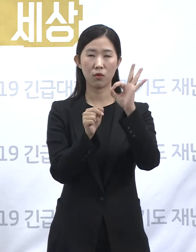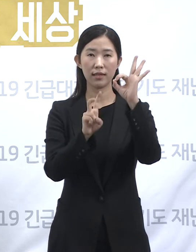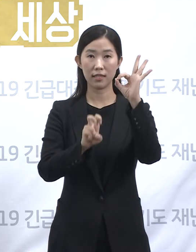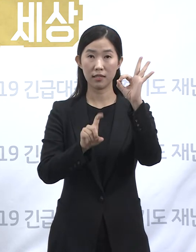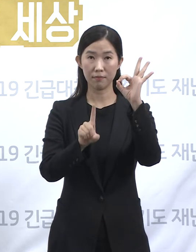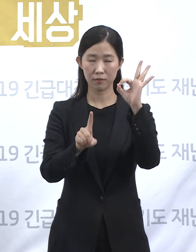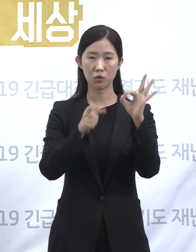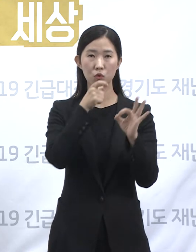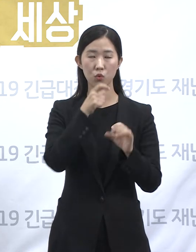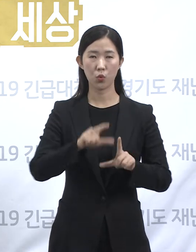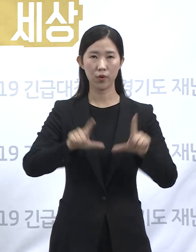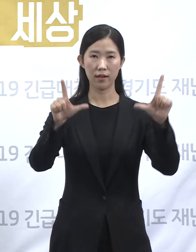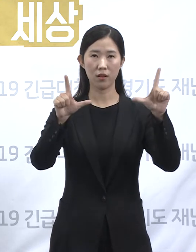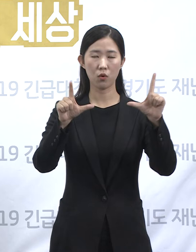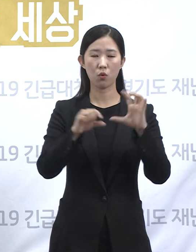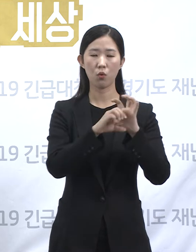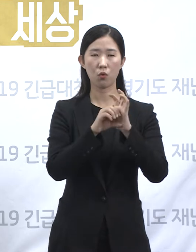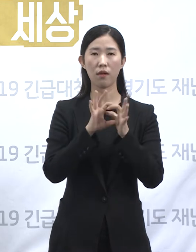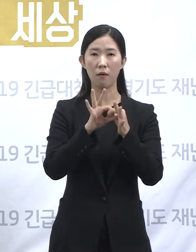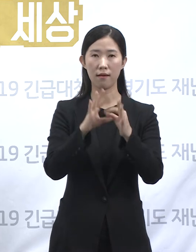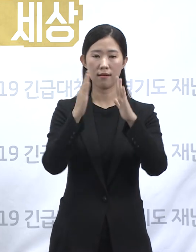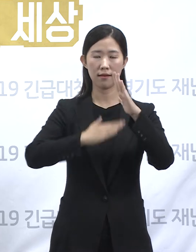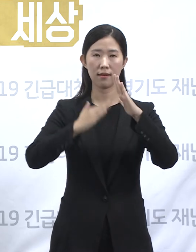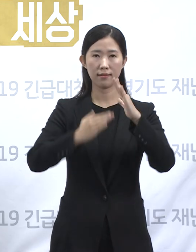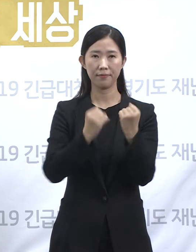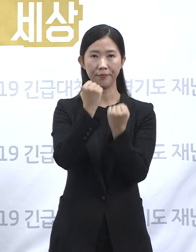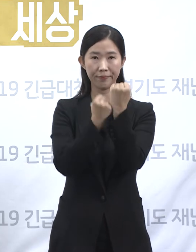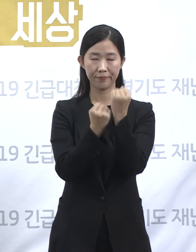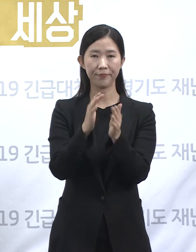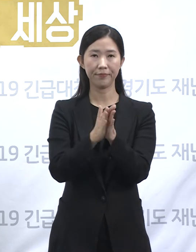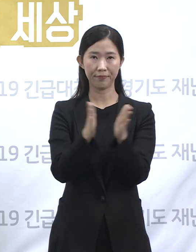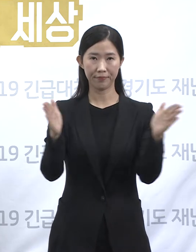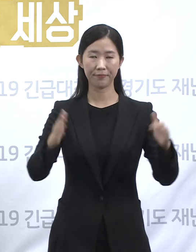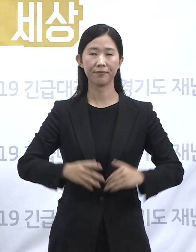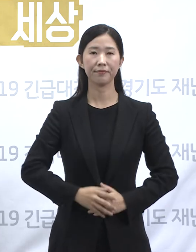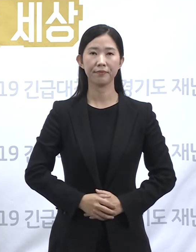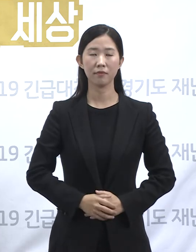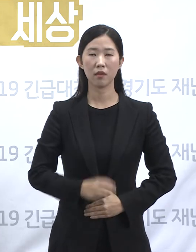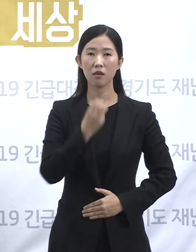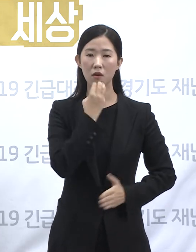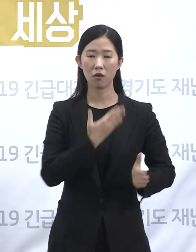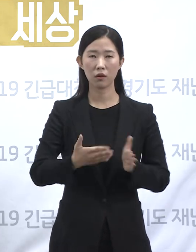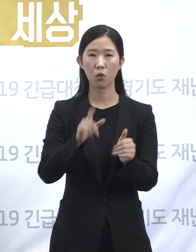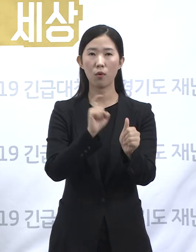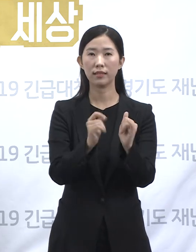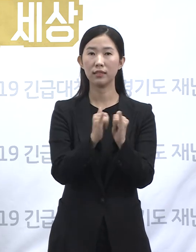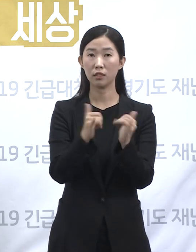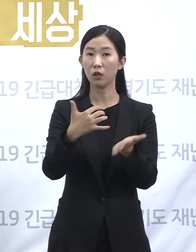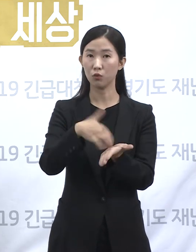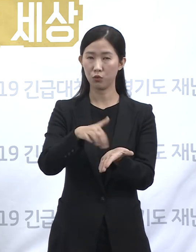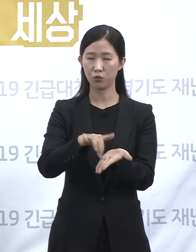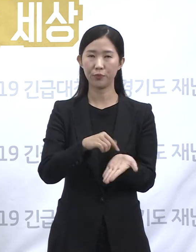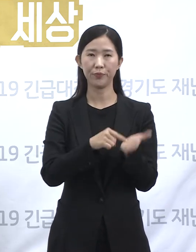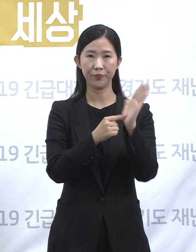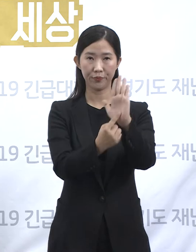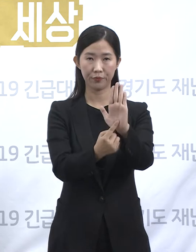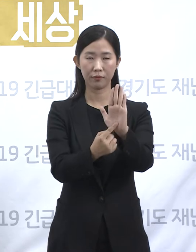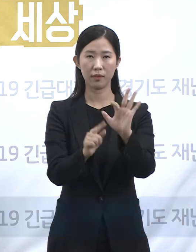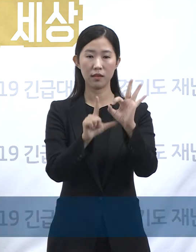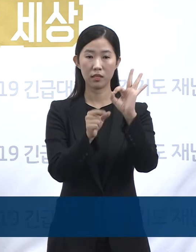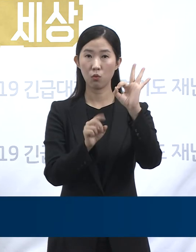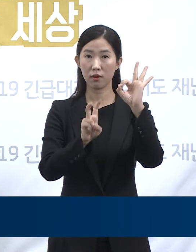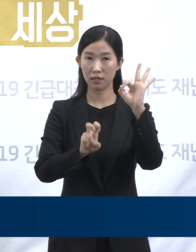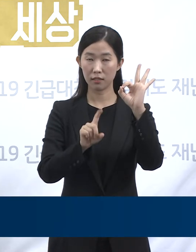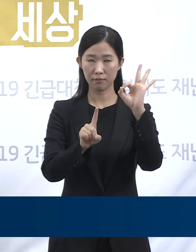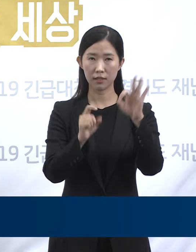경기도 코로나19 대응 관련 정례 기자회견을 시작하겠습니다. 경기도 확진자 발생 현황입니다. 10월